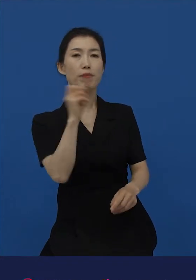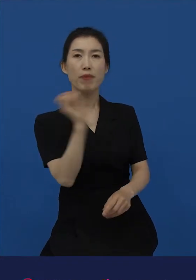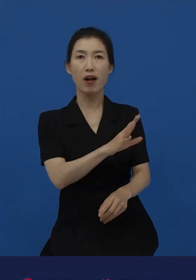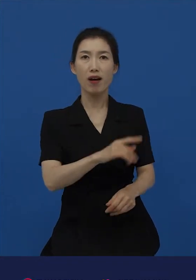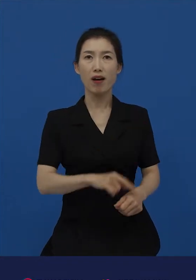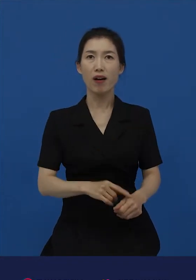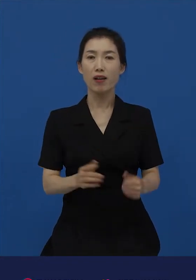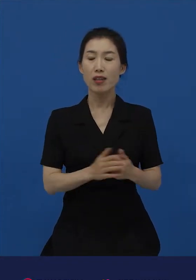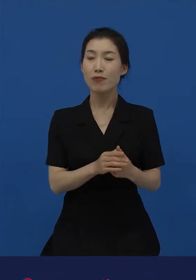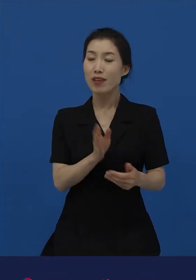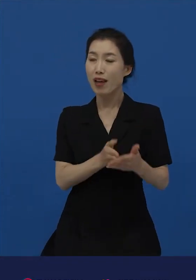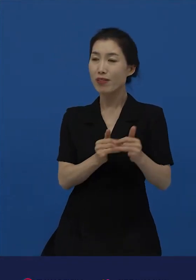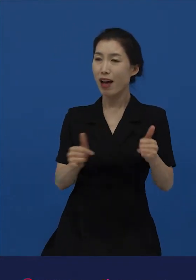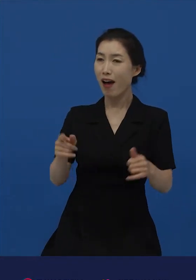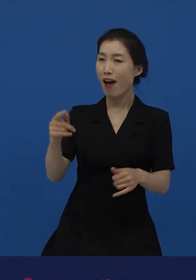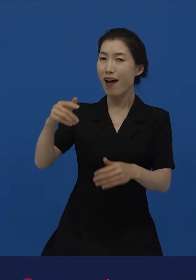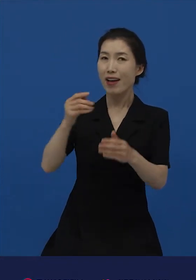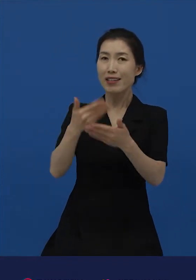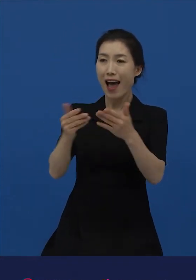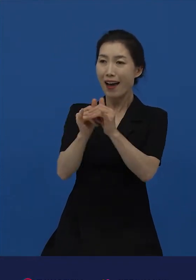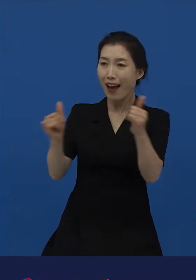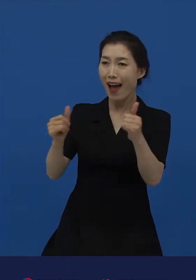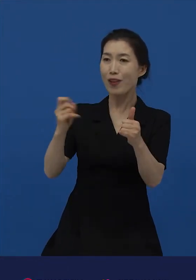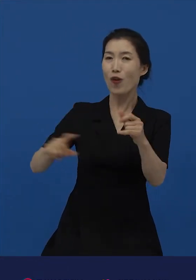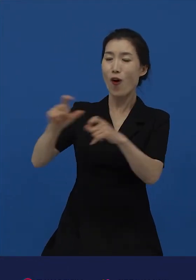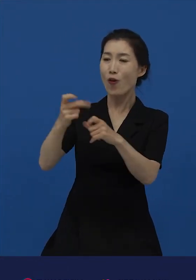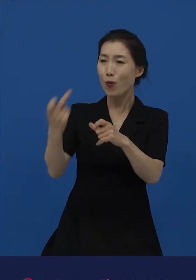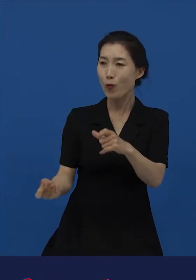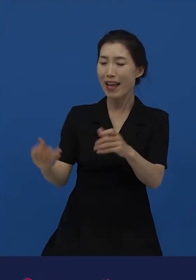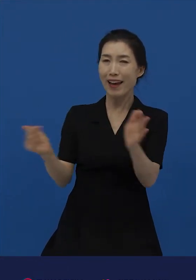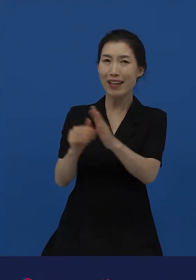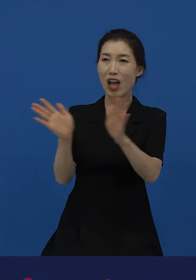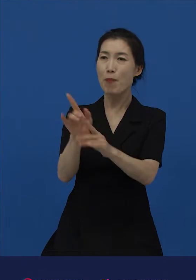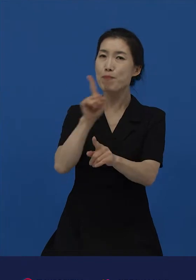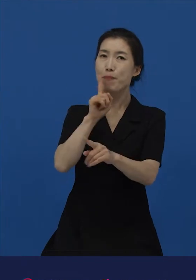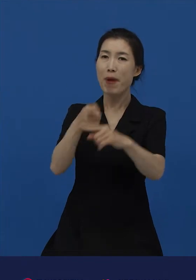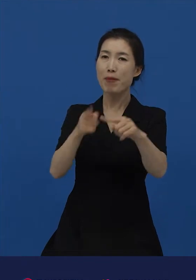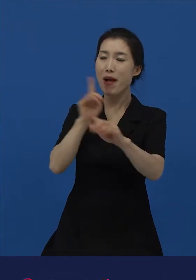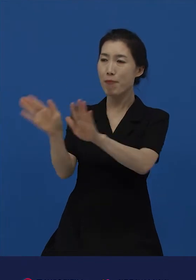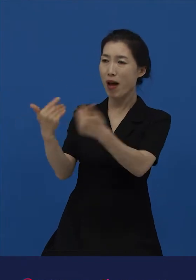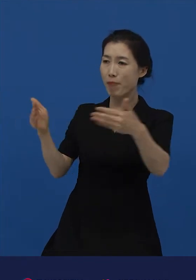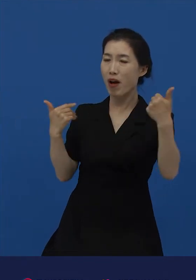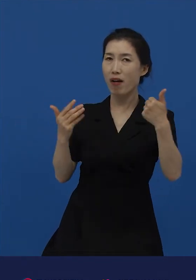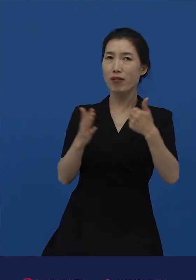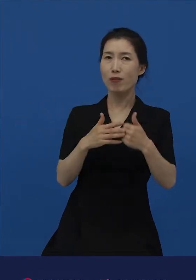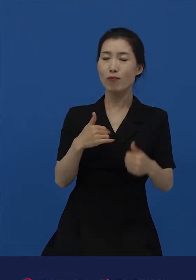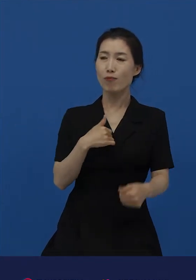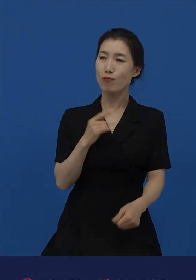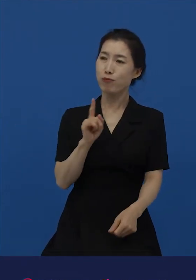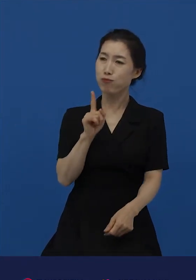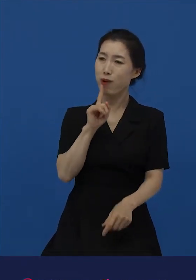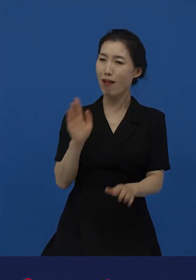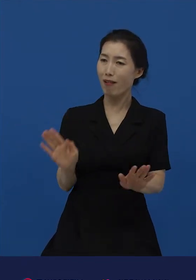동생이 모두 반말을 하자 진행자들은 약간 당황스러워하면서 말을 되게 편하게 하네?